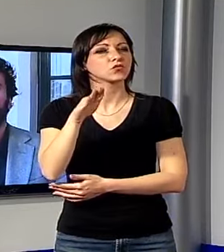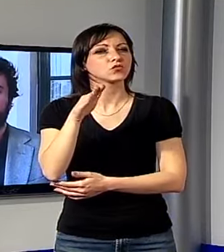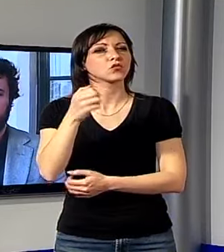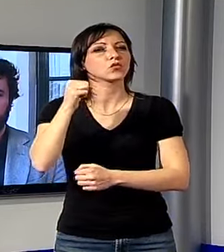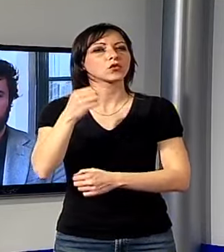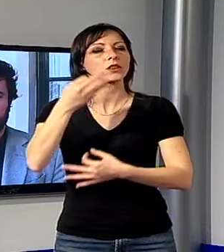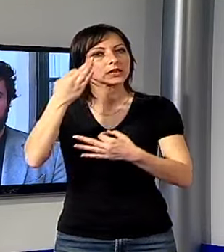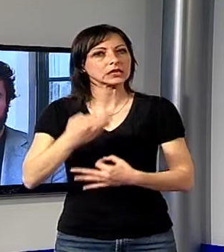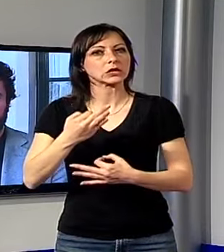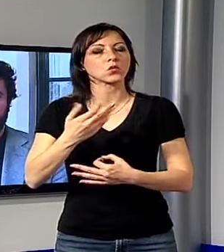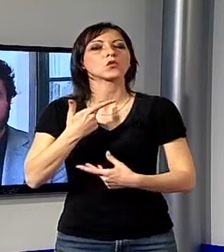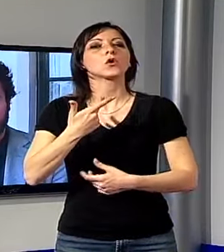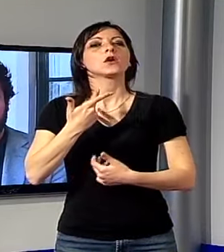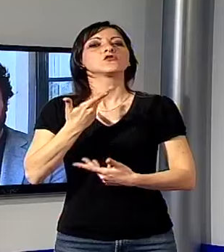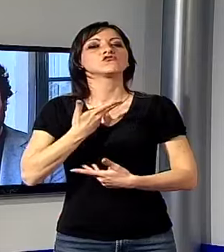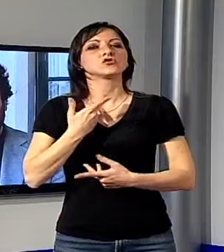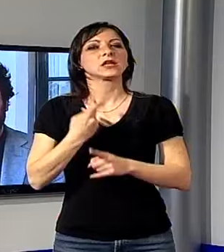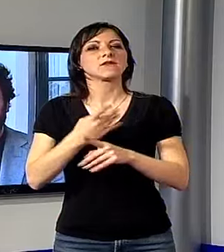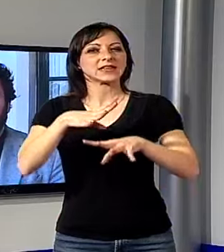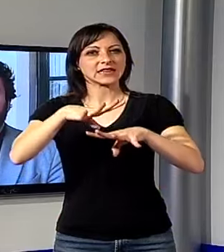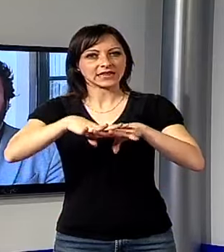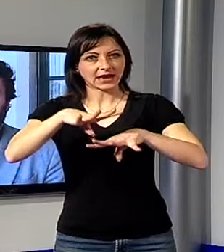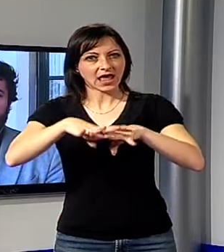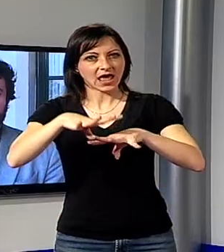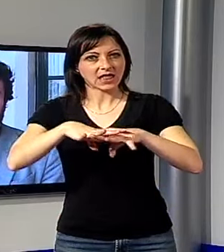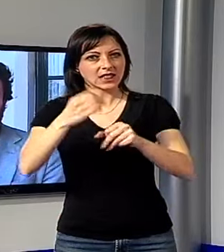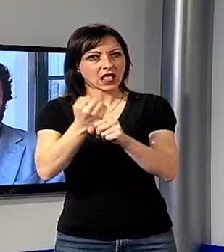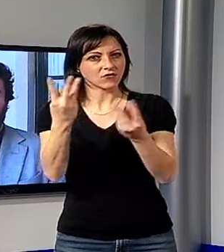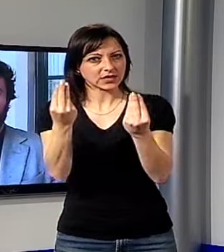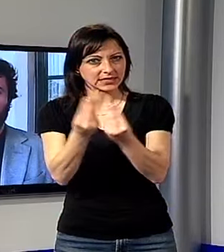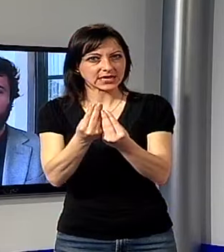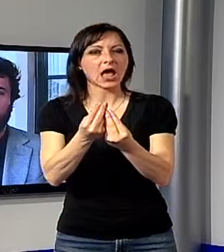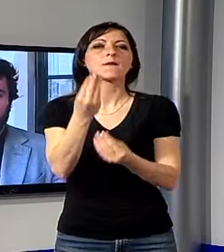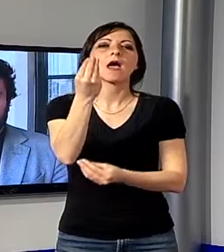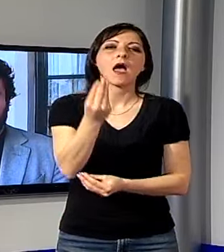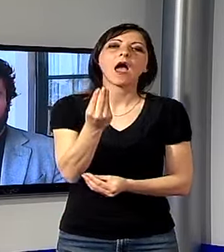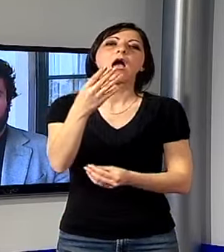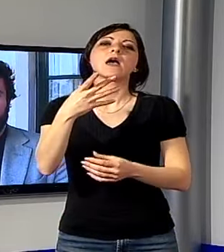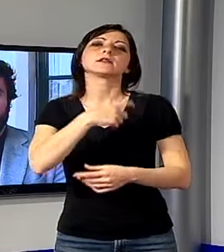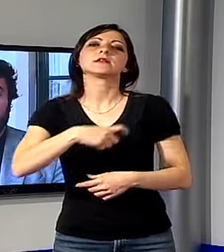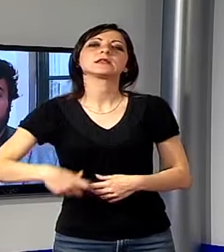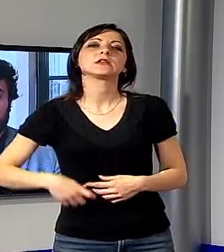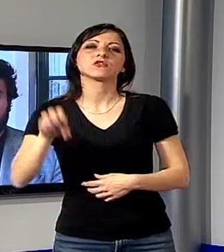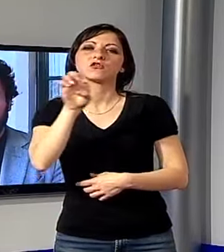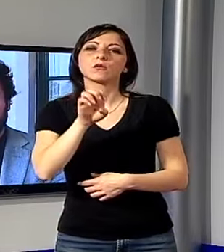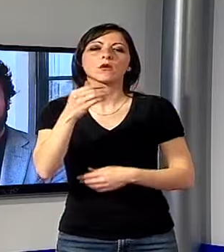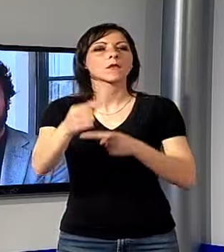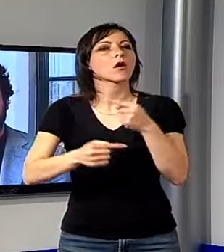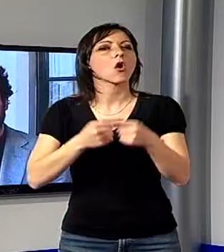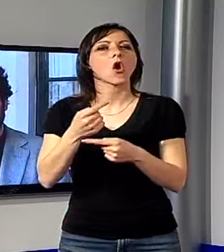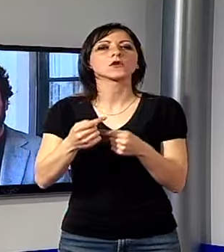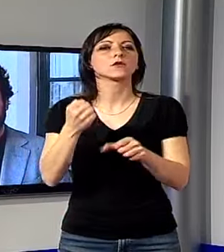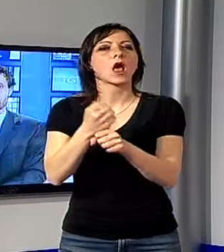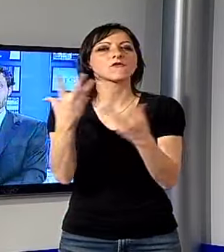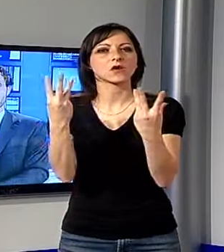sarà la necessità di far sì che si faccia sistema e che enti locali, sindaci e Europa di qui in avanti possono andare di pari passo.